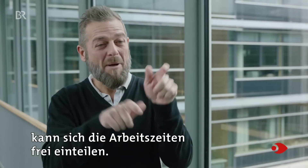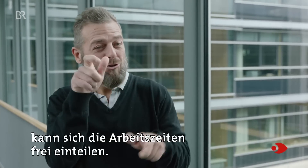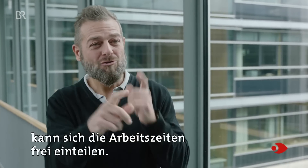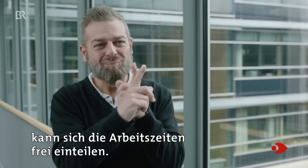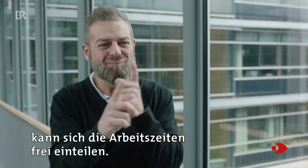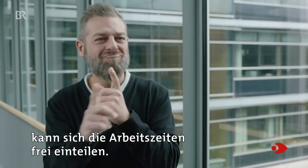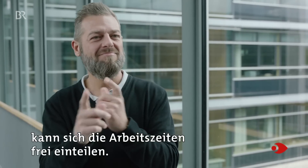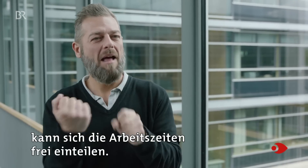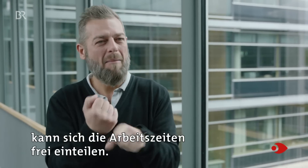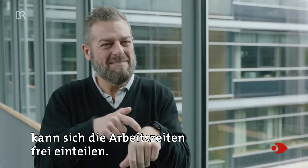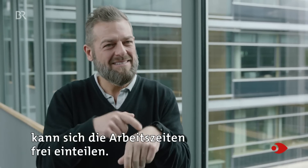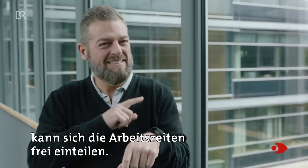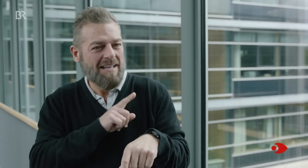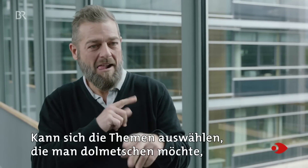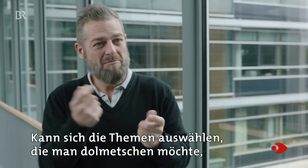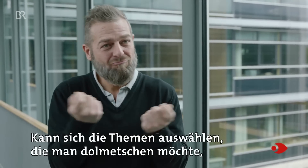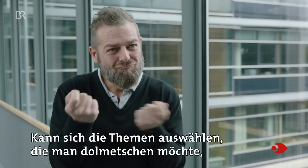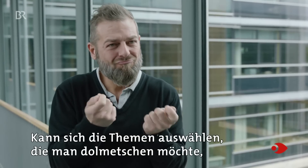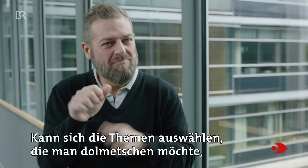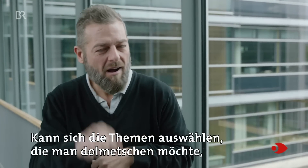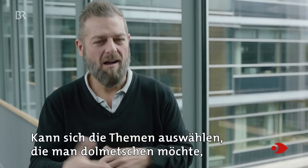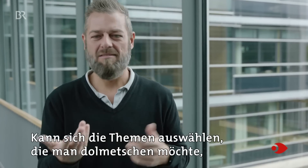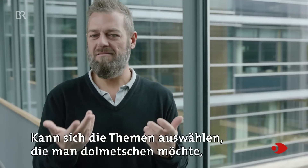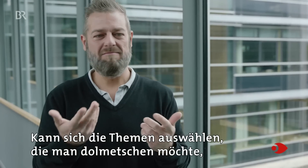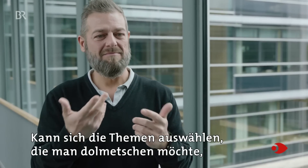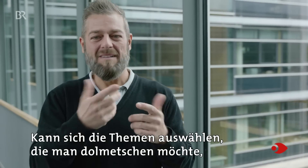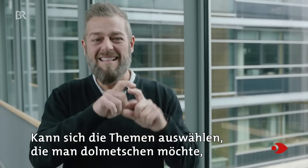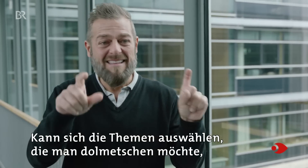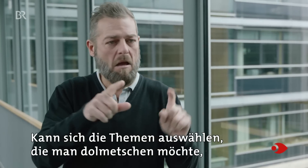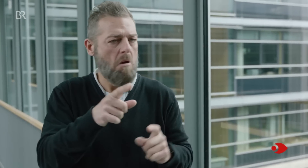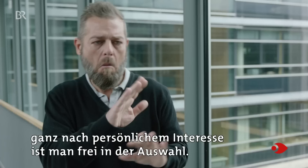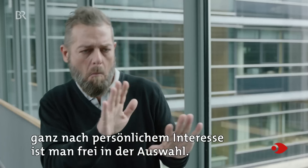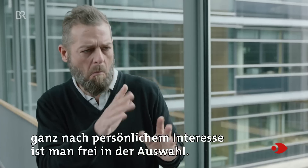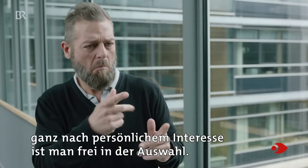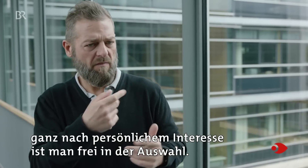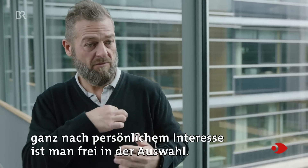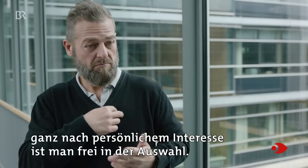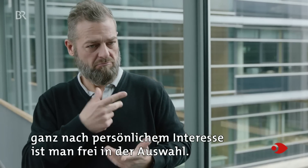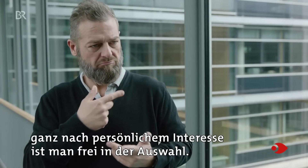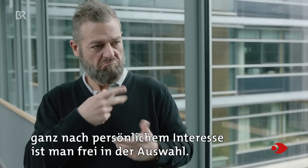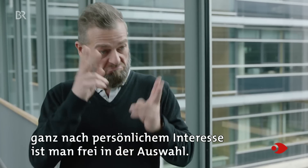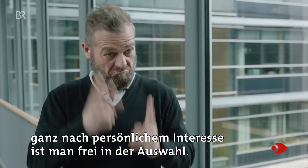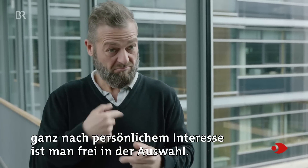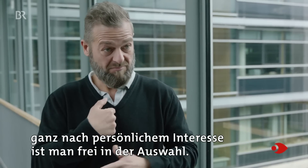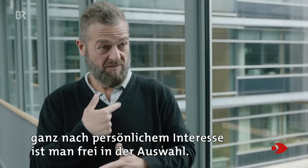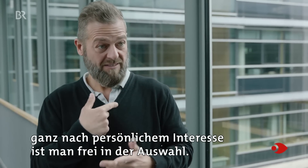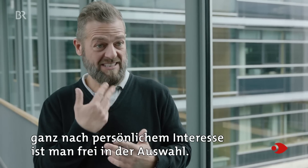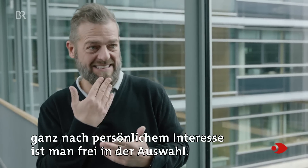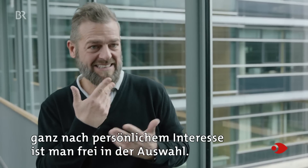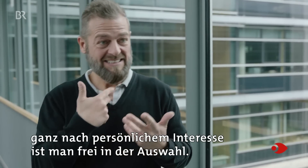Arbeitszeiten frei einteilen. Kann sich die Themen auswählen, die man dolmetschen möchte. Ganz nach persönlichem Interesse ist man frei in der Auswahl.